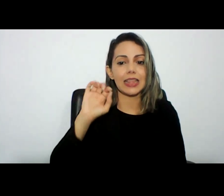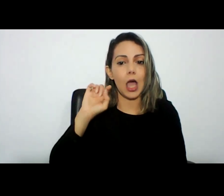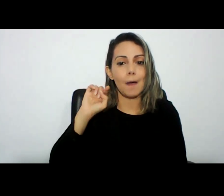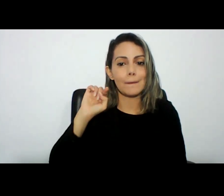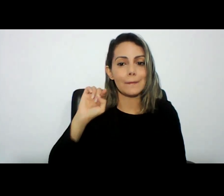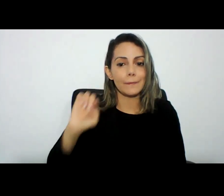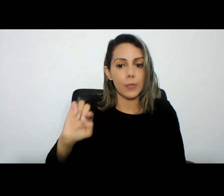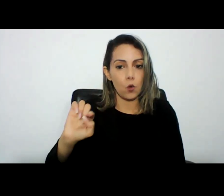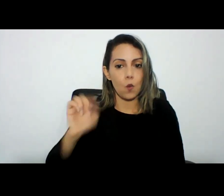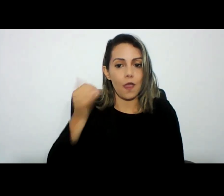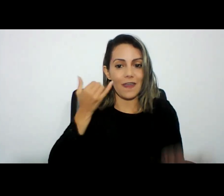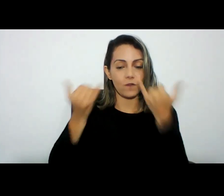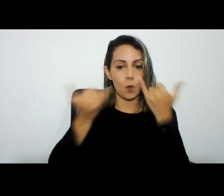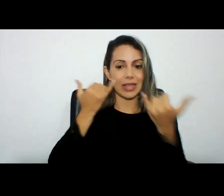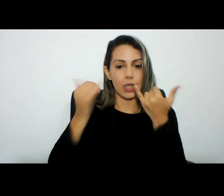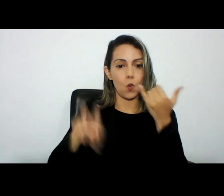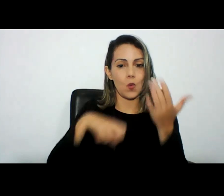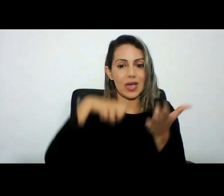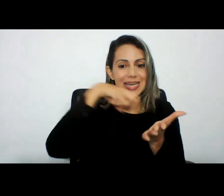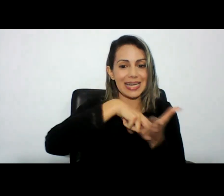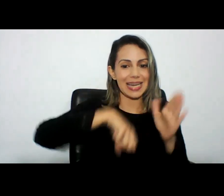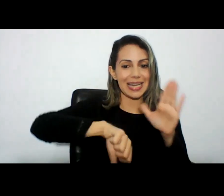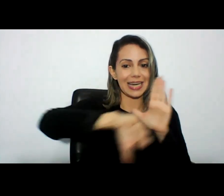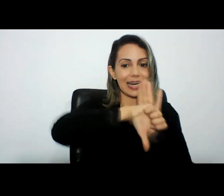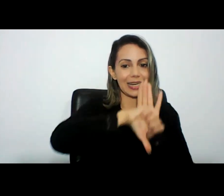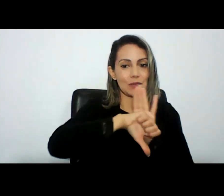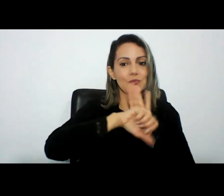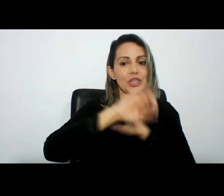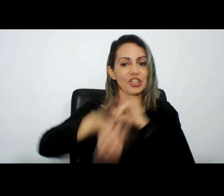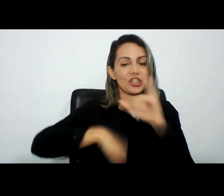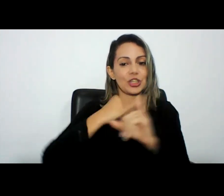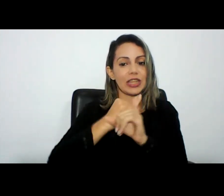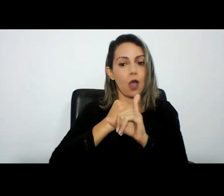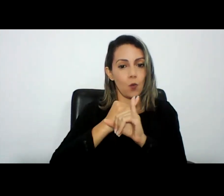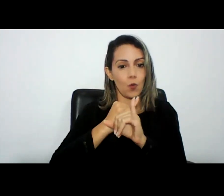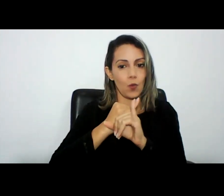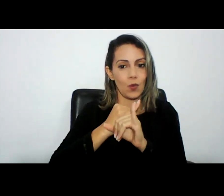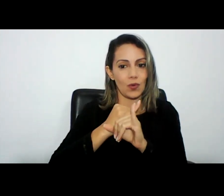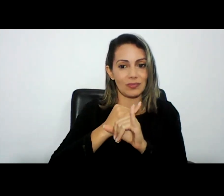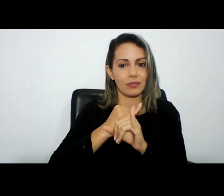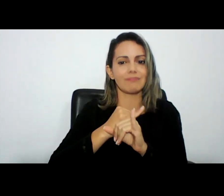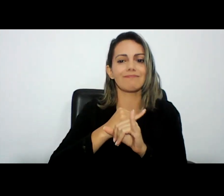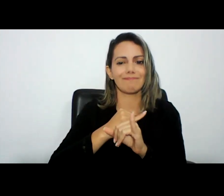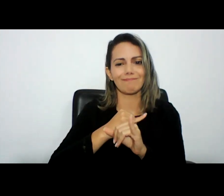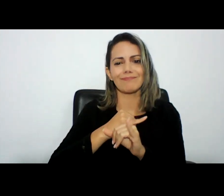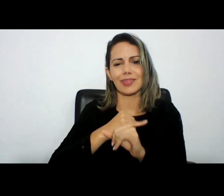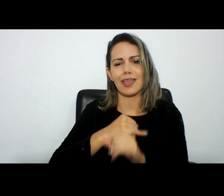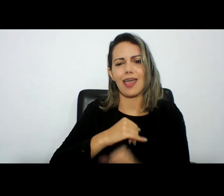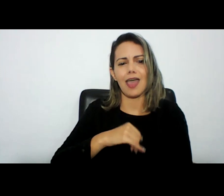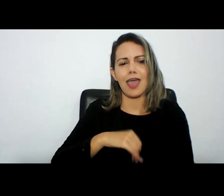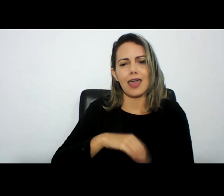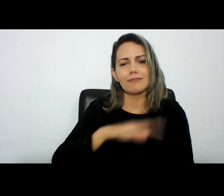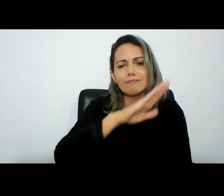relacionados a crimes digitais a pedofilia a pornografia infantil